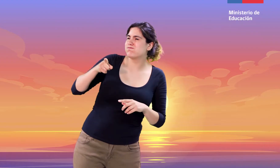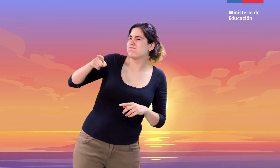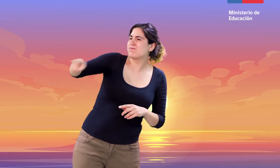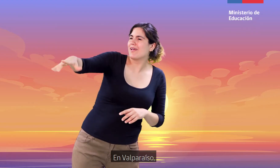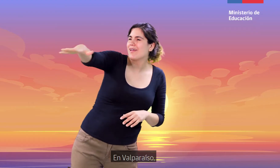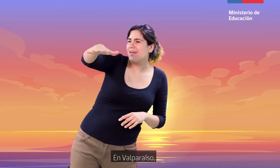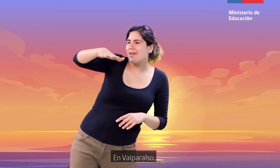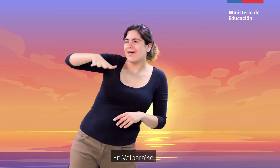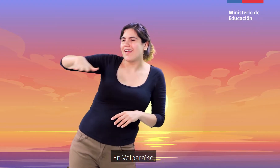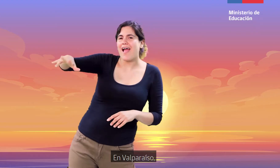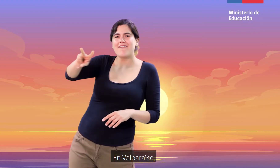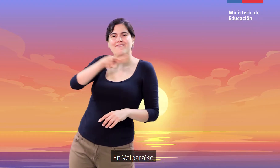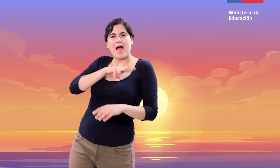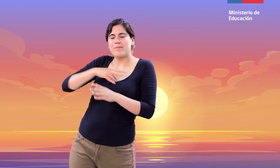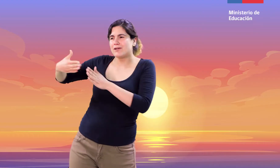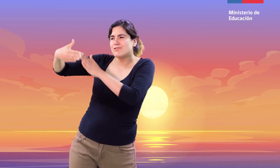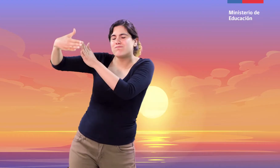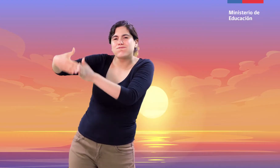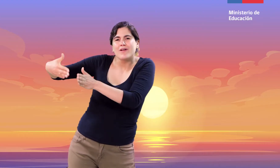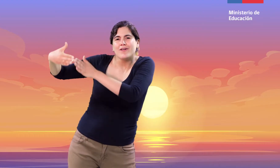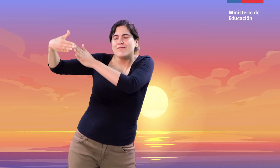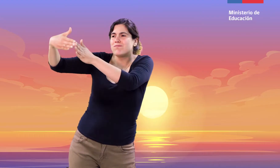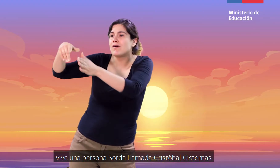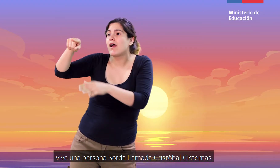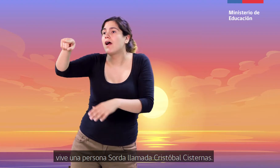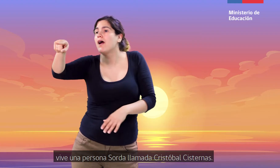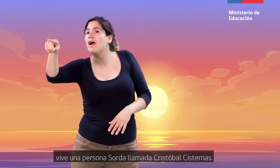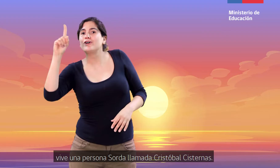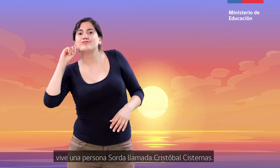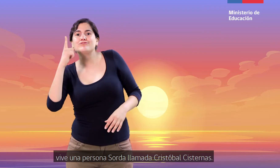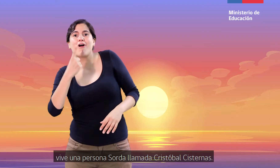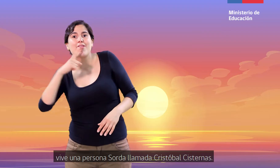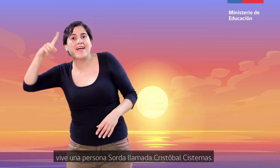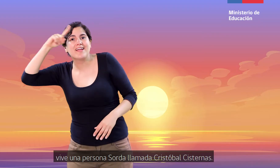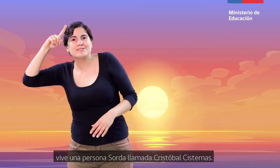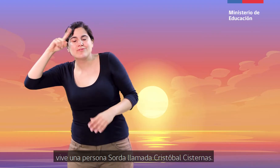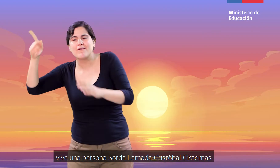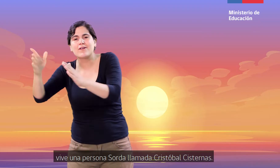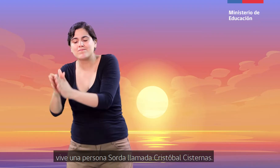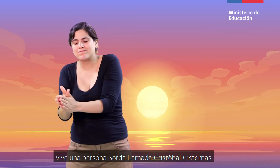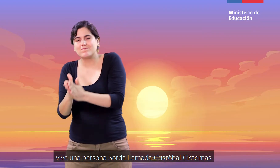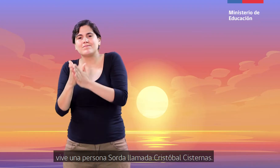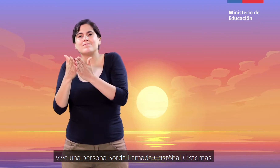En Valparaíso, vive una persona sorda llamada Cristóbal Cisternas.